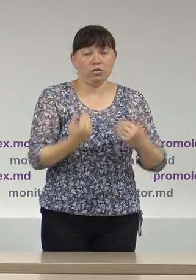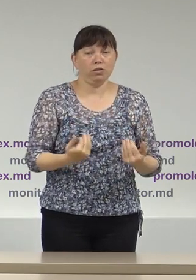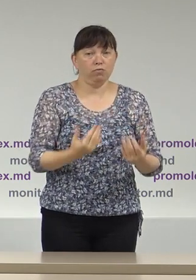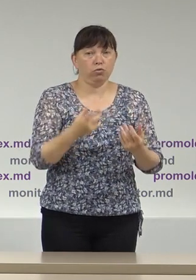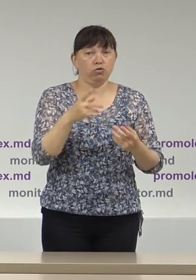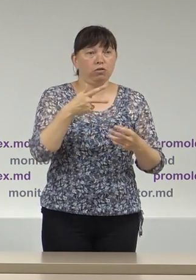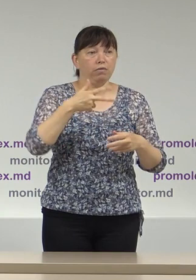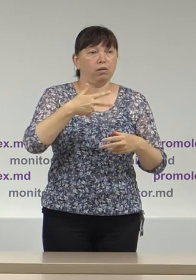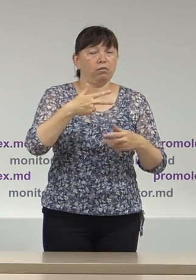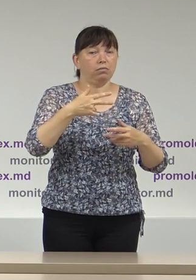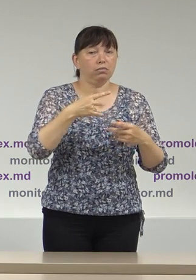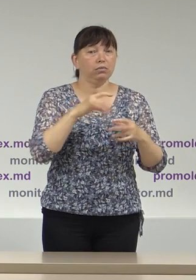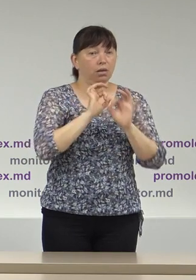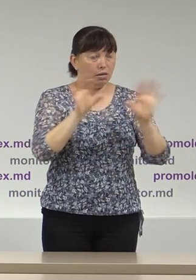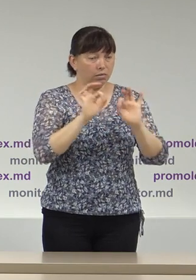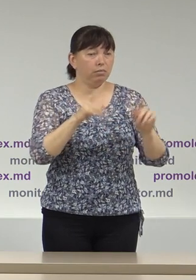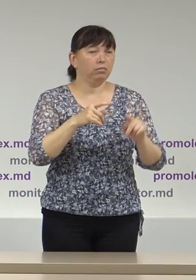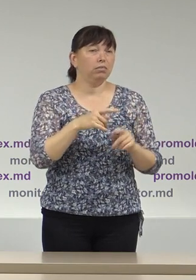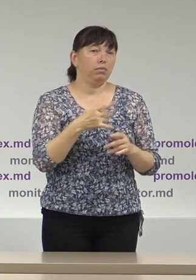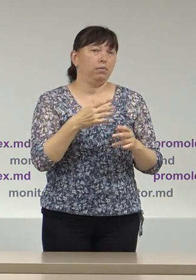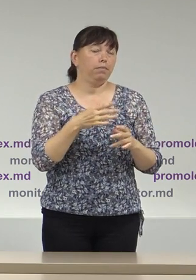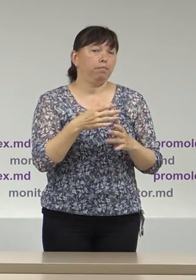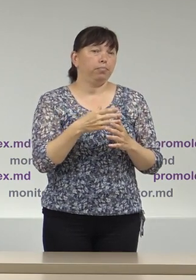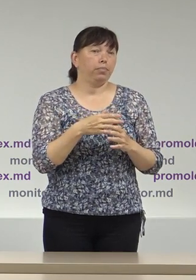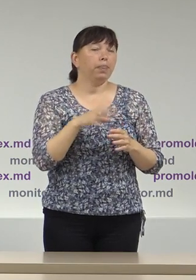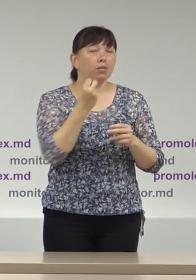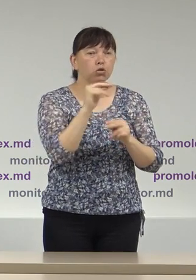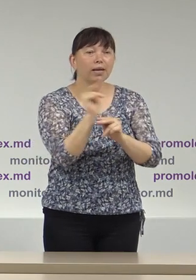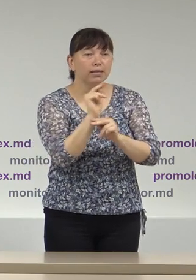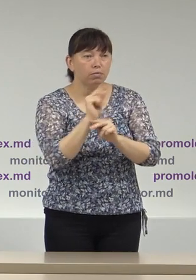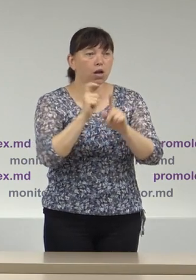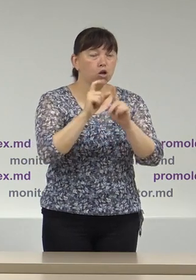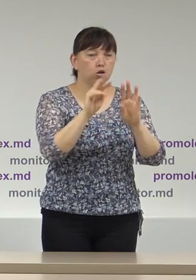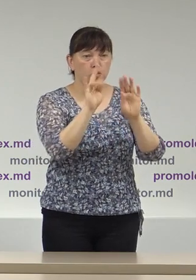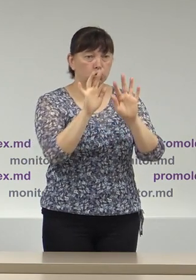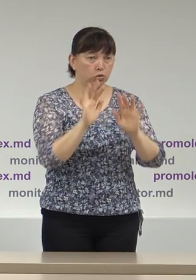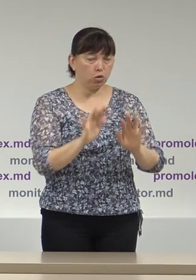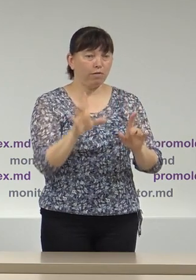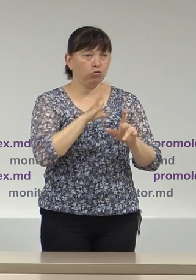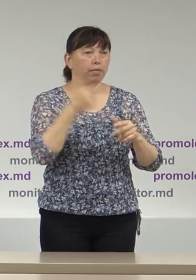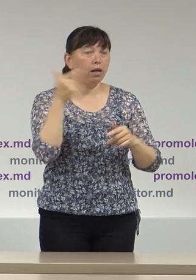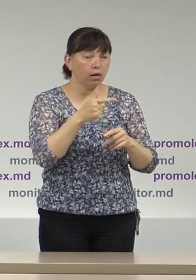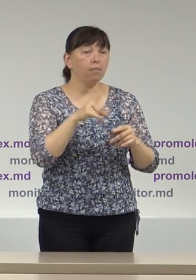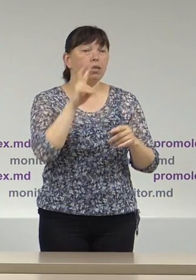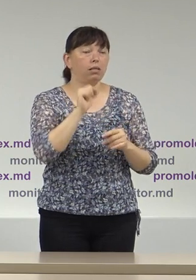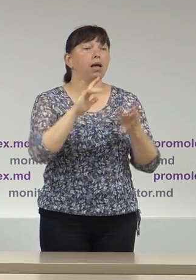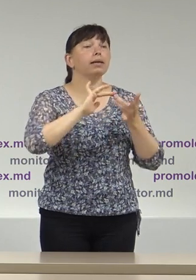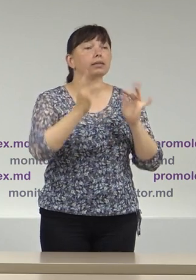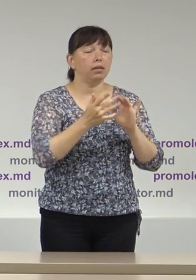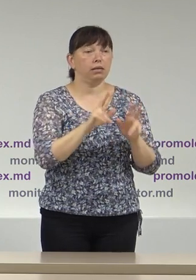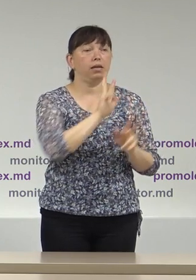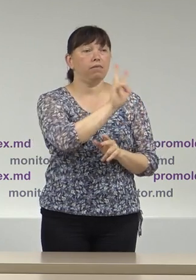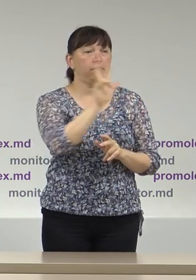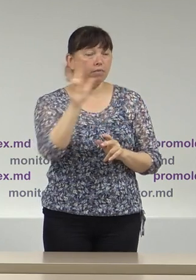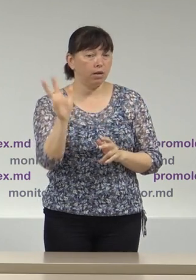presă ulterior procedurii de redactare pe pagina noastră veți găsi imediat la